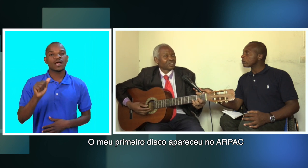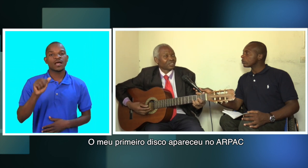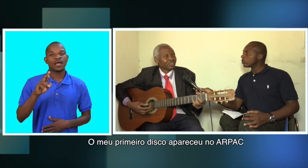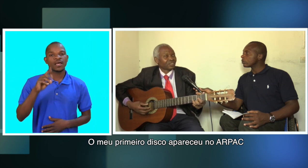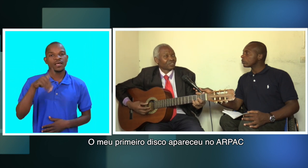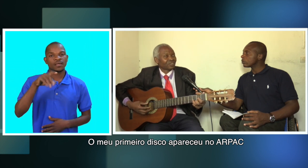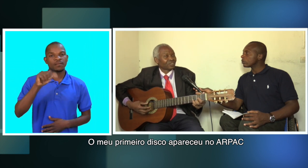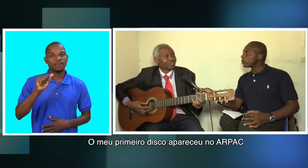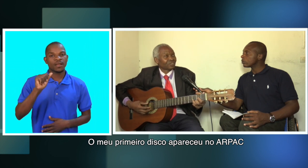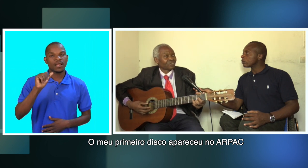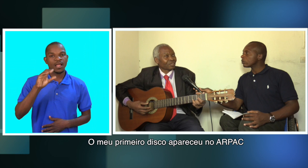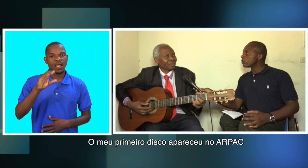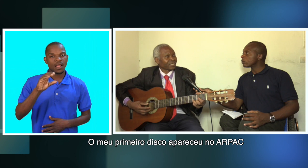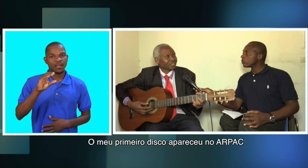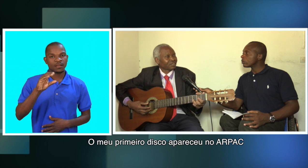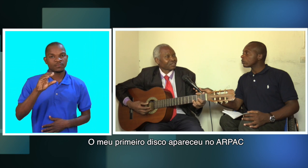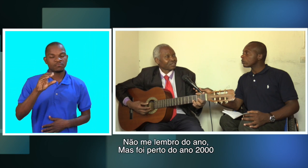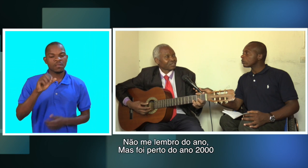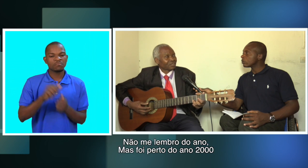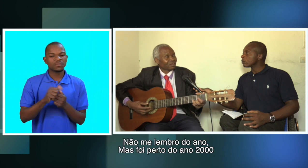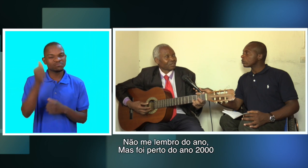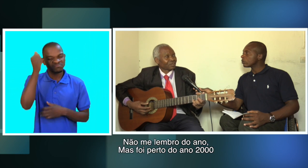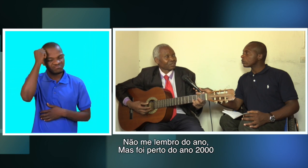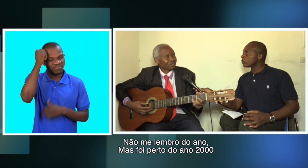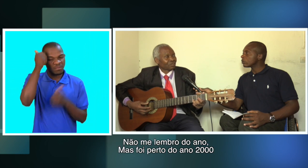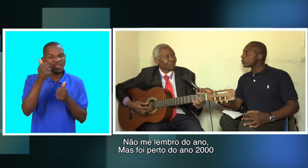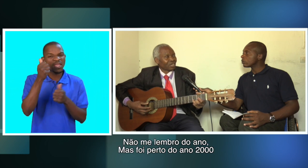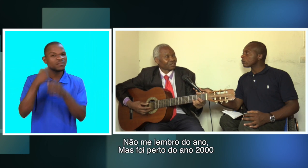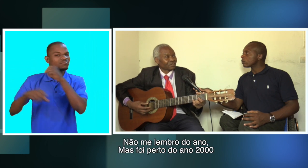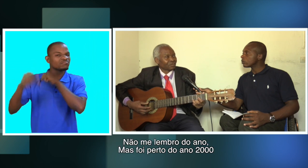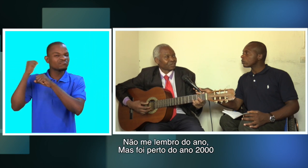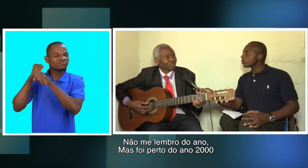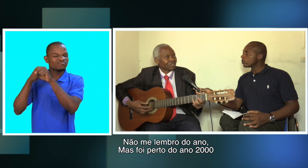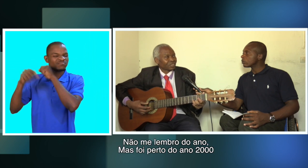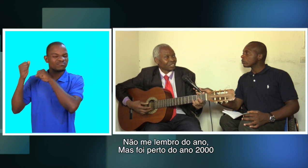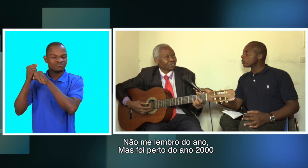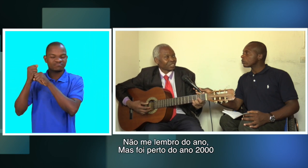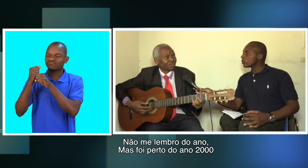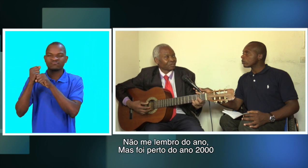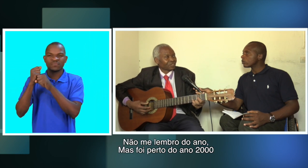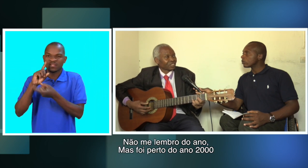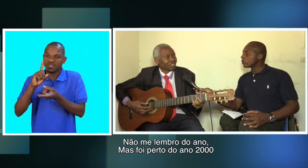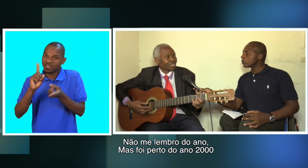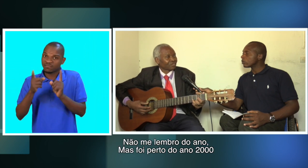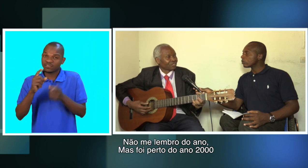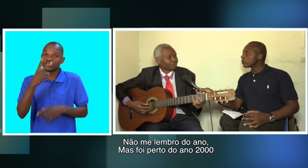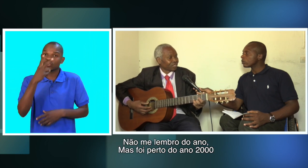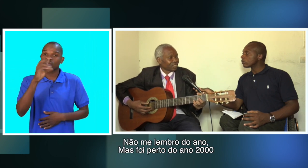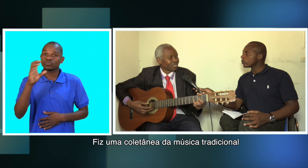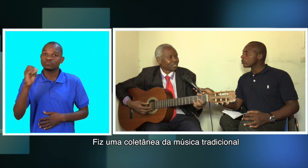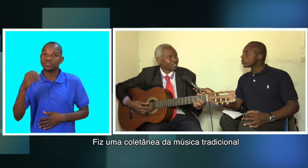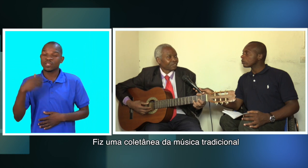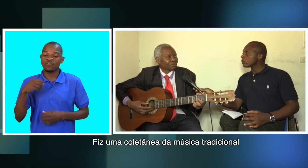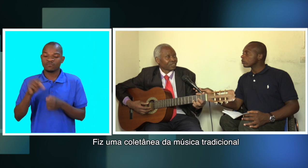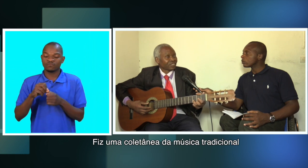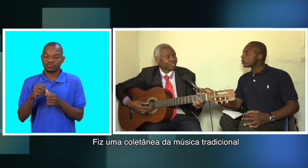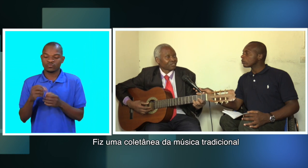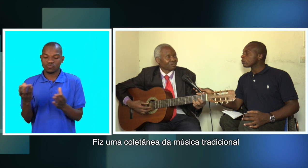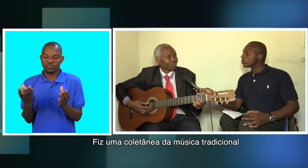no no no no no no não me lembro o ano salvaguarda mil sem ditado ou 2000 fiz uma